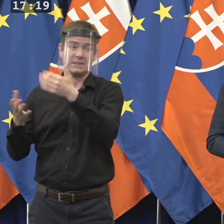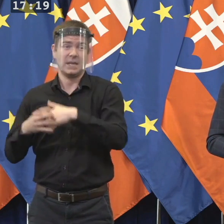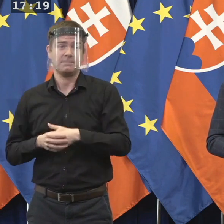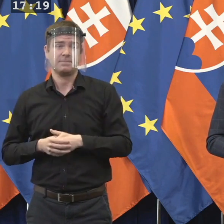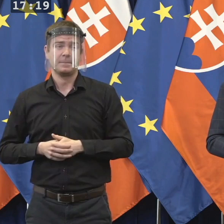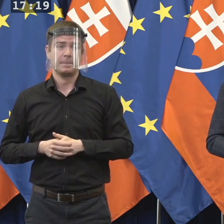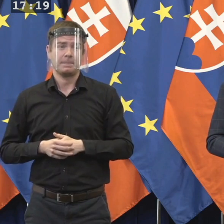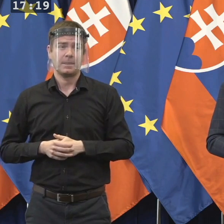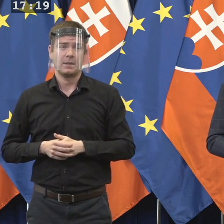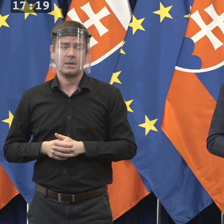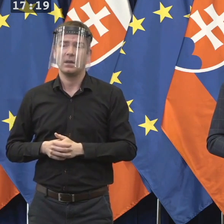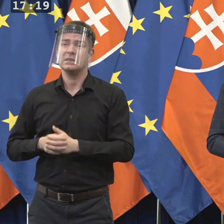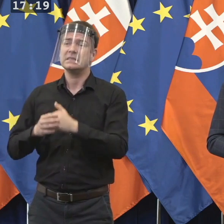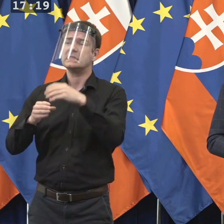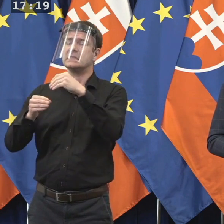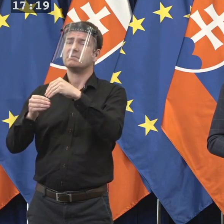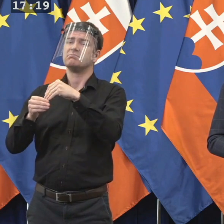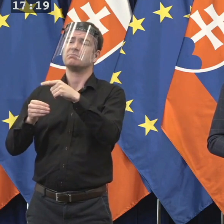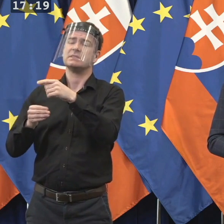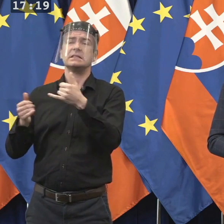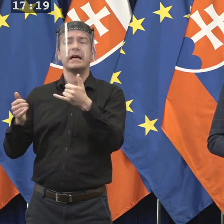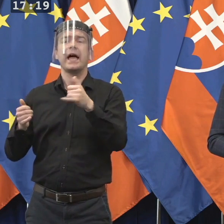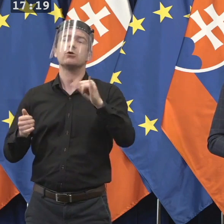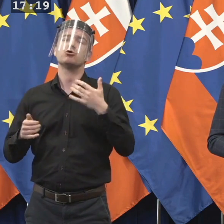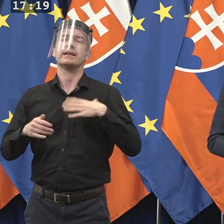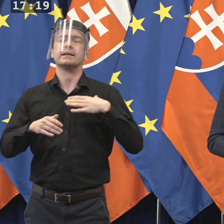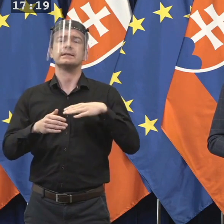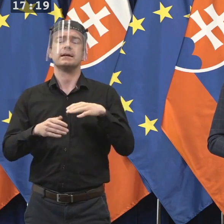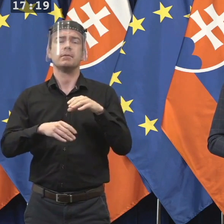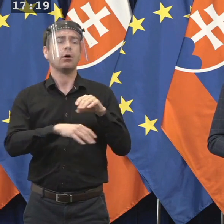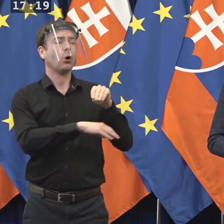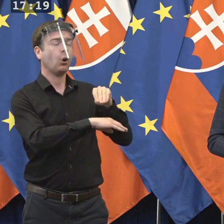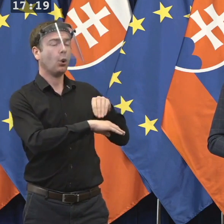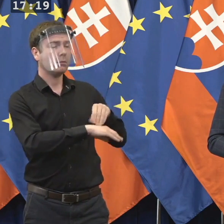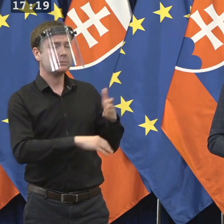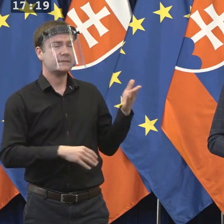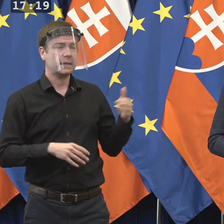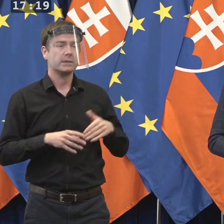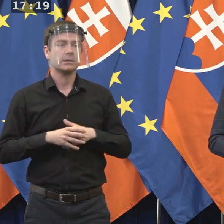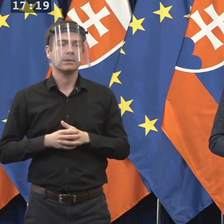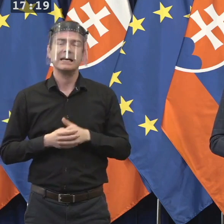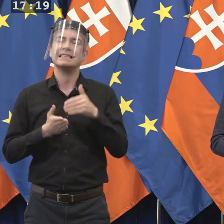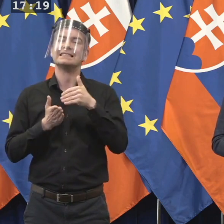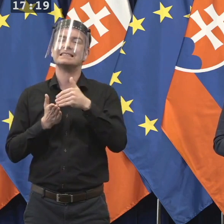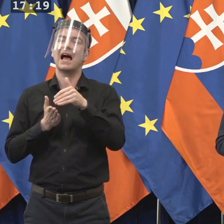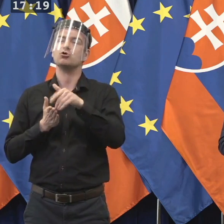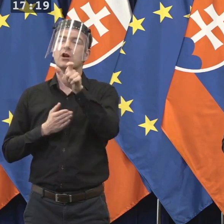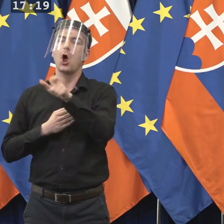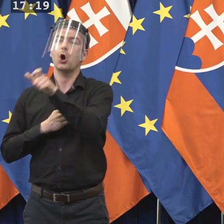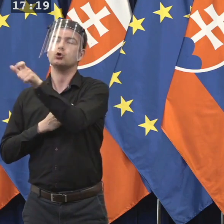tam karanténa, keďže tam nebol potvrdený ten prípad. A prípadne, ako sa bude postupovať, pokiaľ ide o tie osady s ďalším nejakým testovaním. Ďakujem.